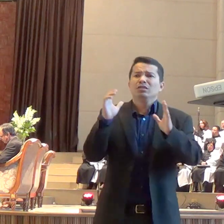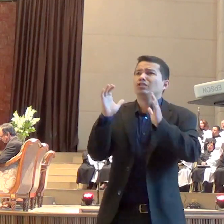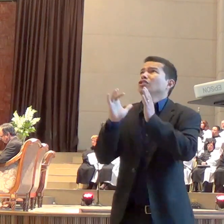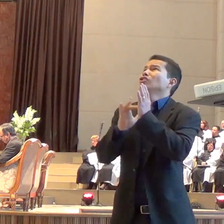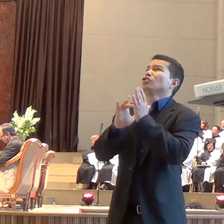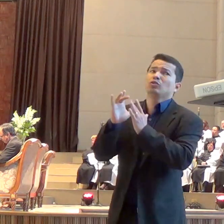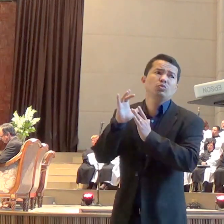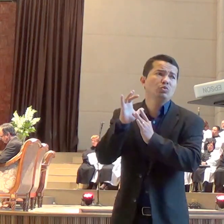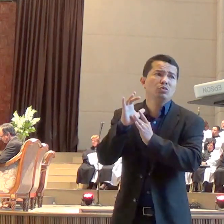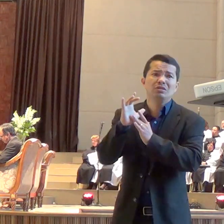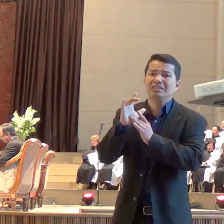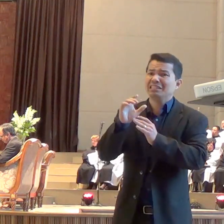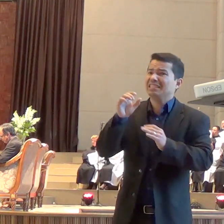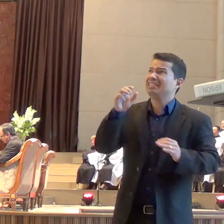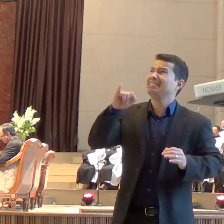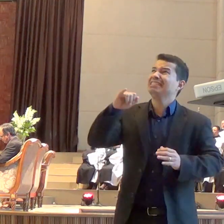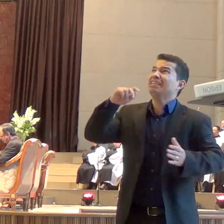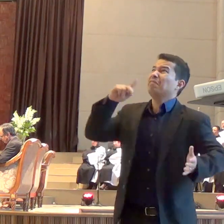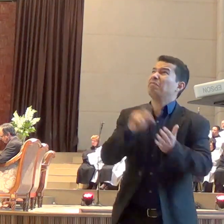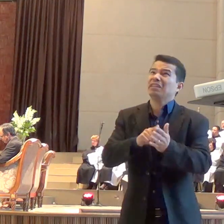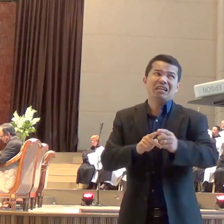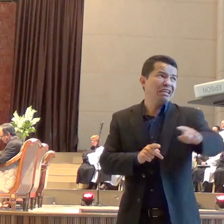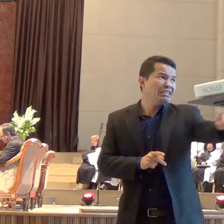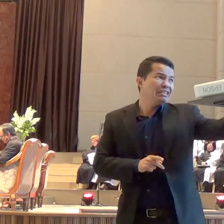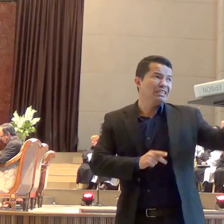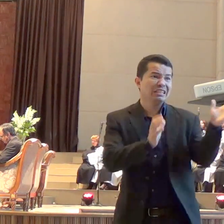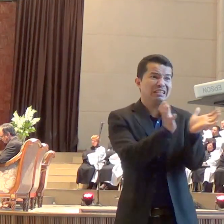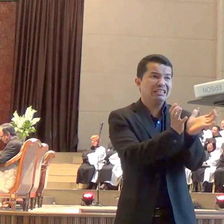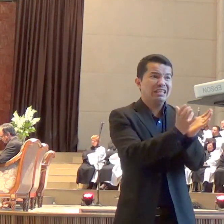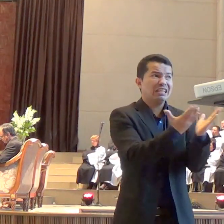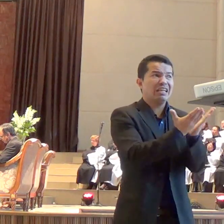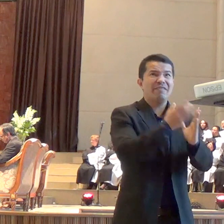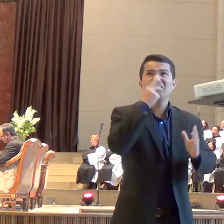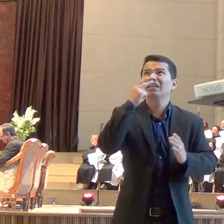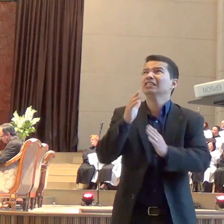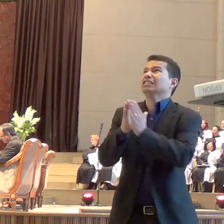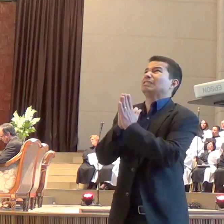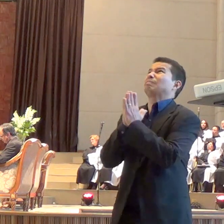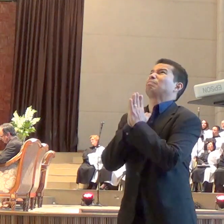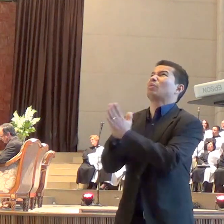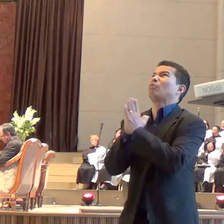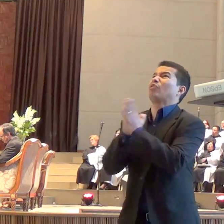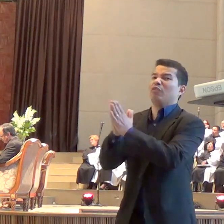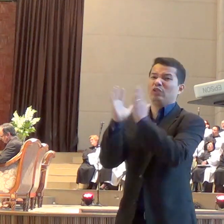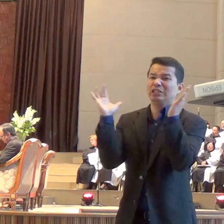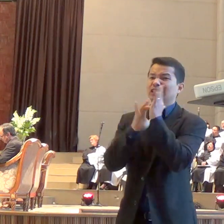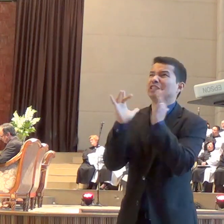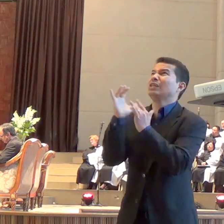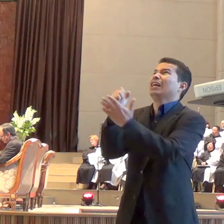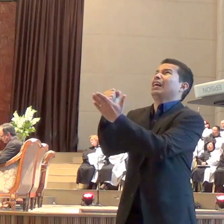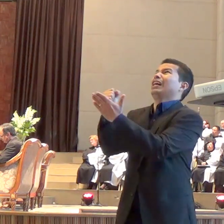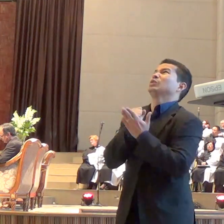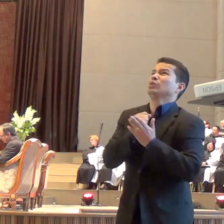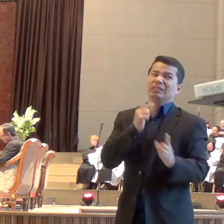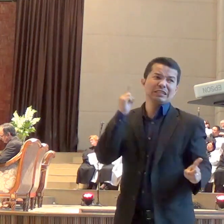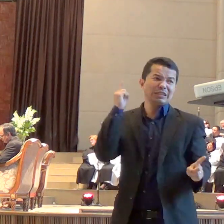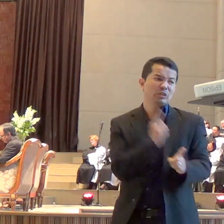mesmo, se o Senhor é tudo isso que falam naquela célula, então me ajuda a achar esses